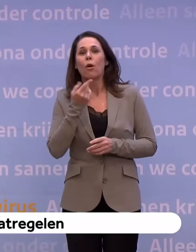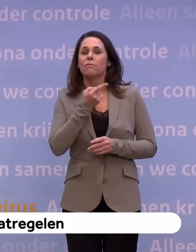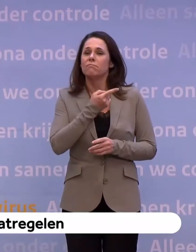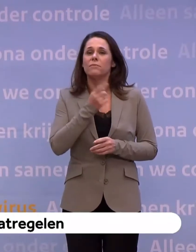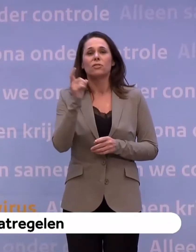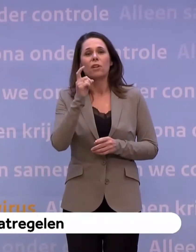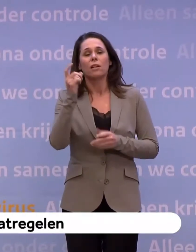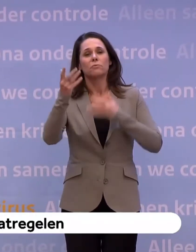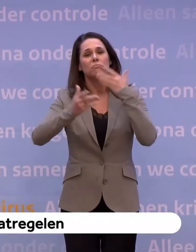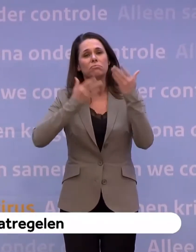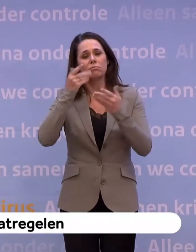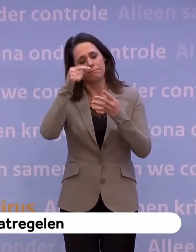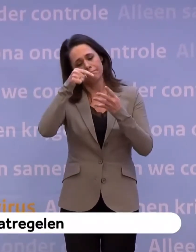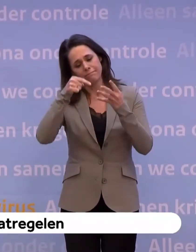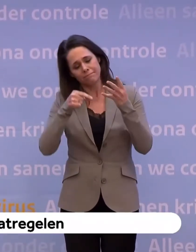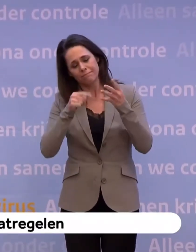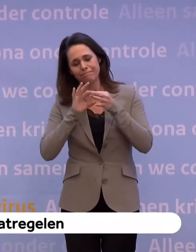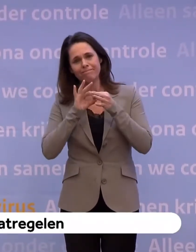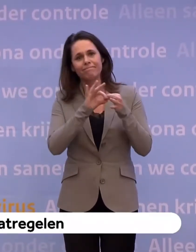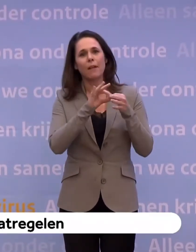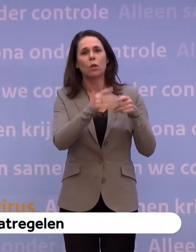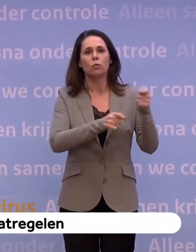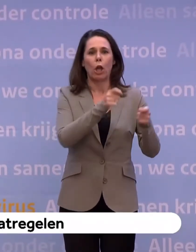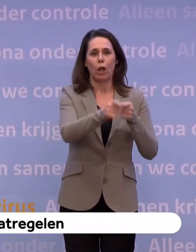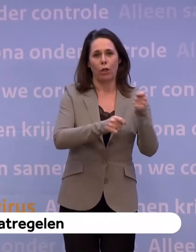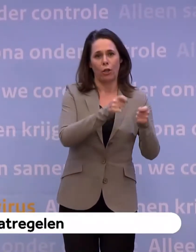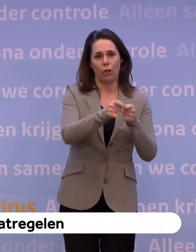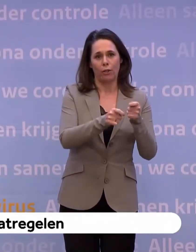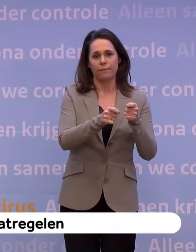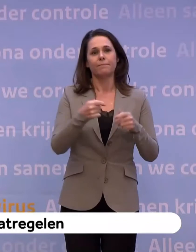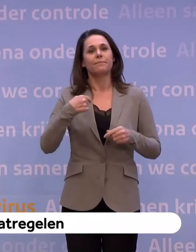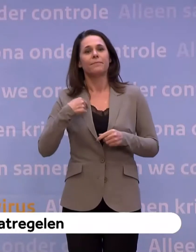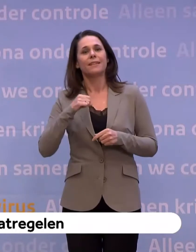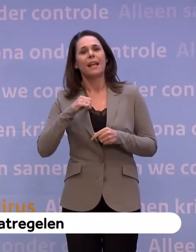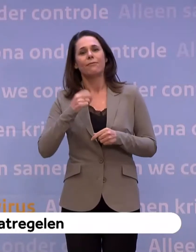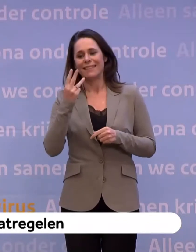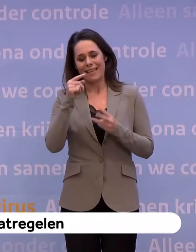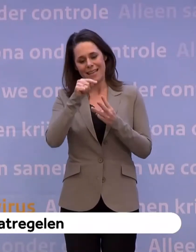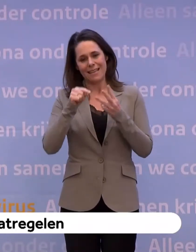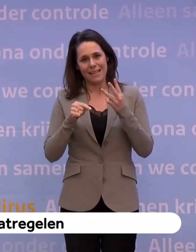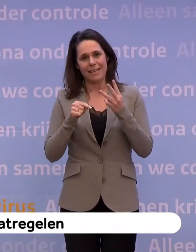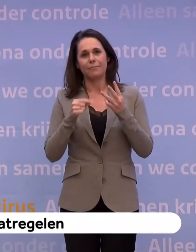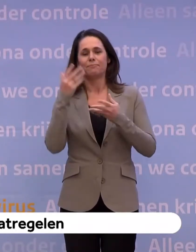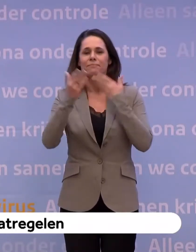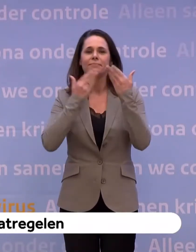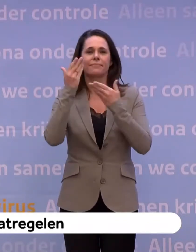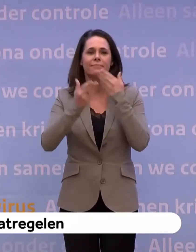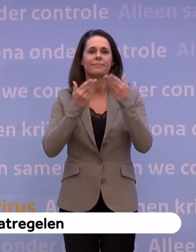aspecten die de zorg raken. Van mijn kant drie punten die ik graag onder de aandacht breng.